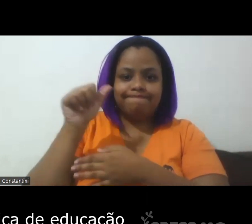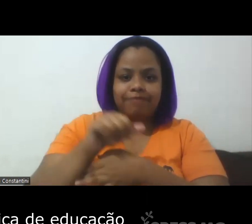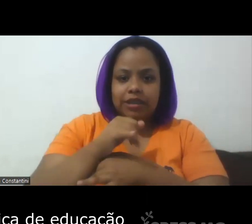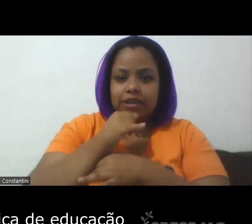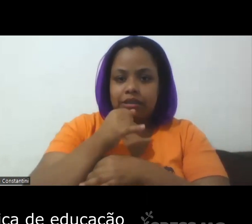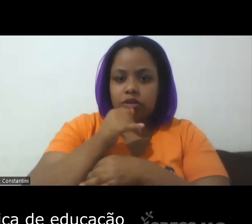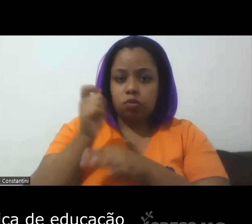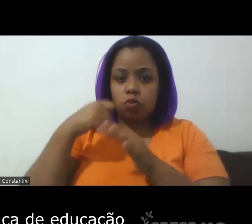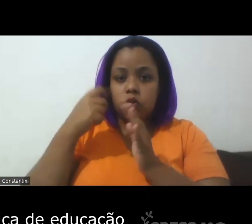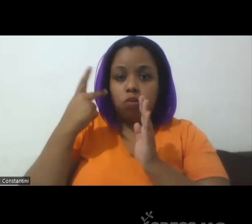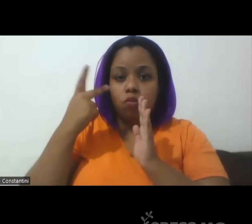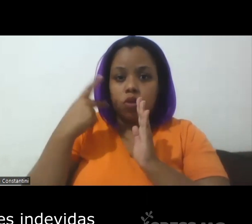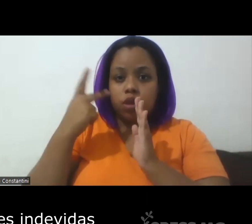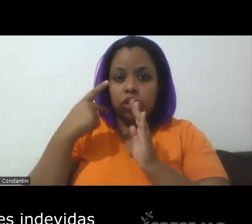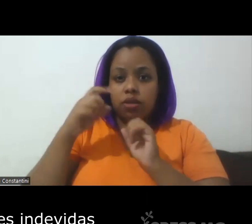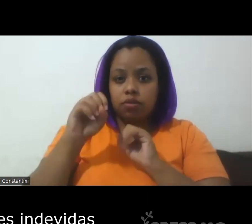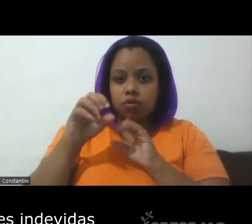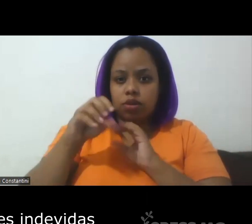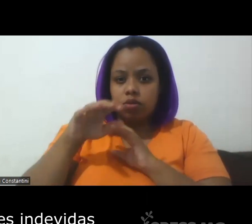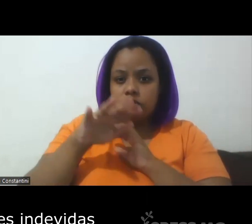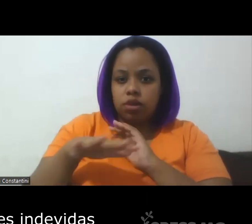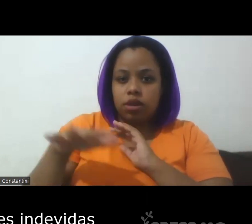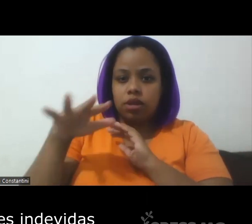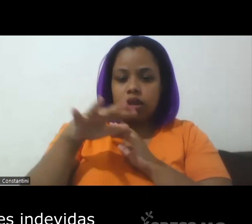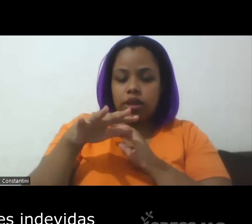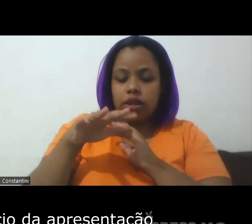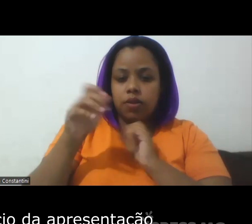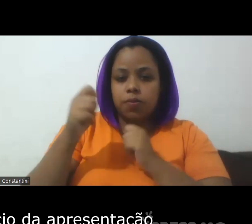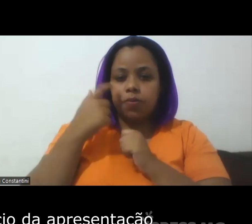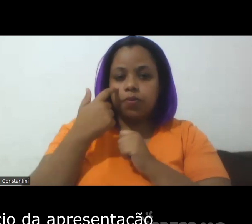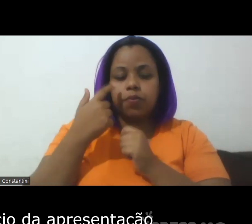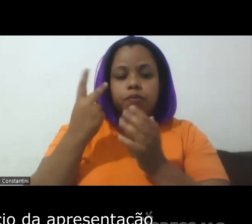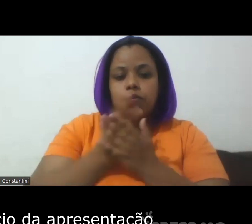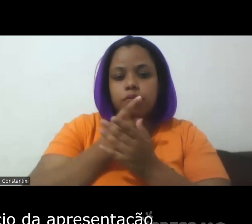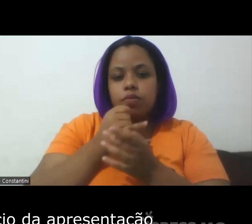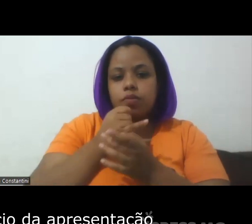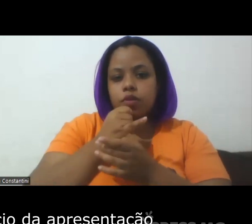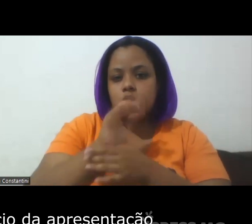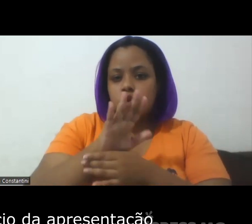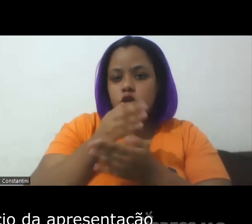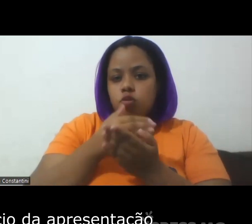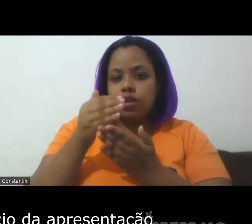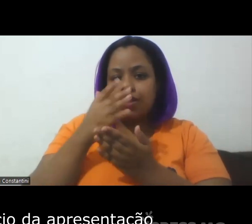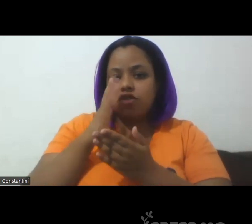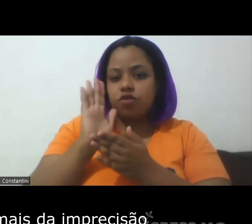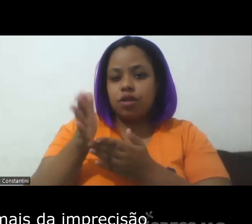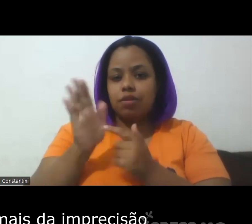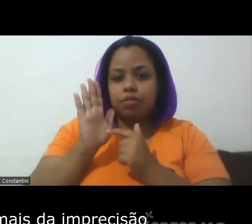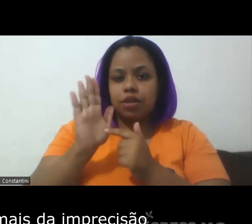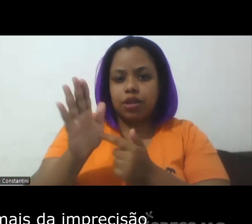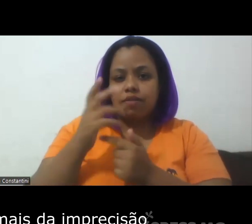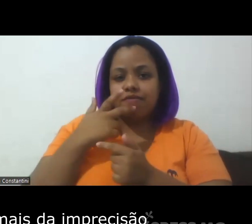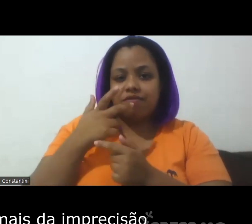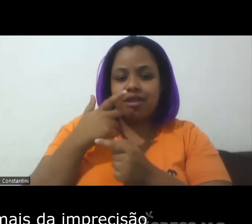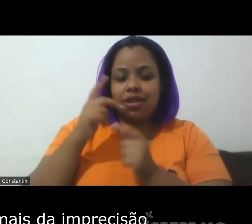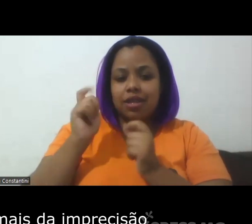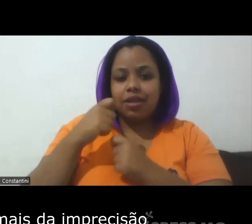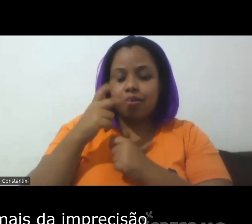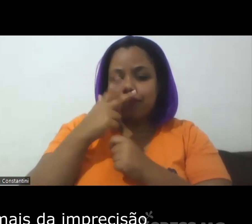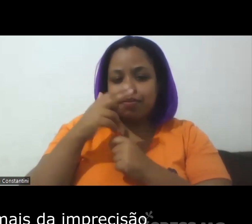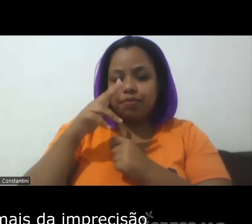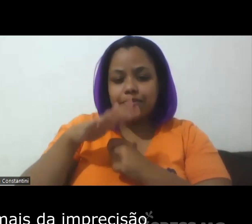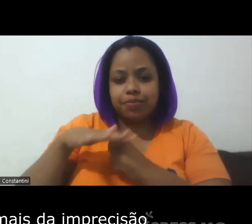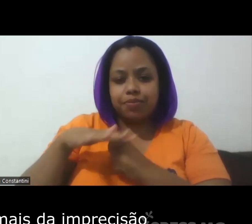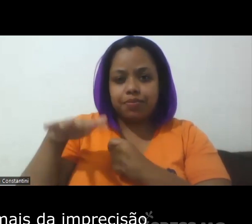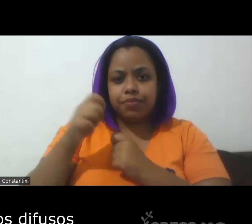política de educação essas requisições indevidas como eu falei lá no início da apresentação elas estão no campo mais da